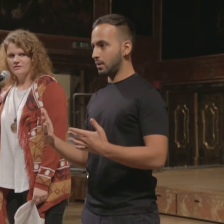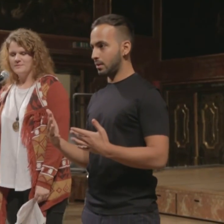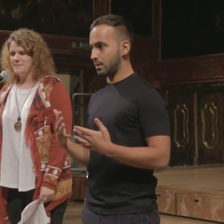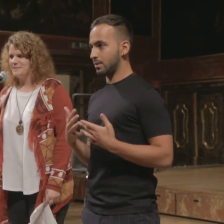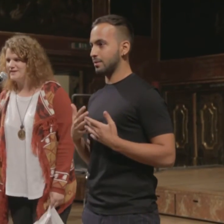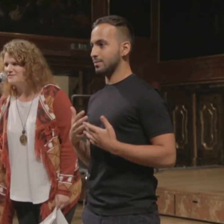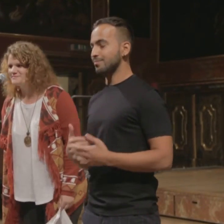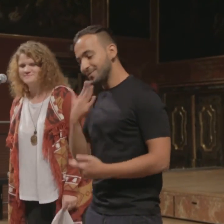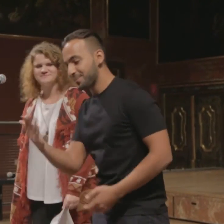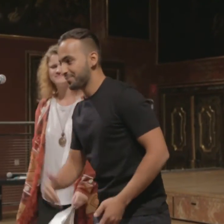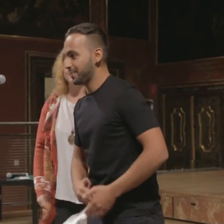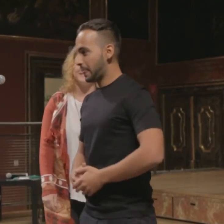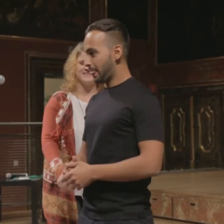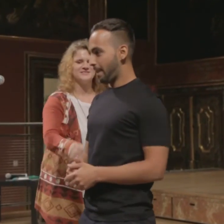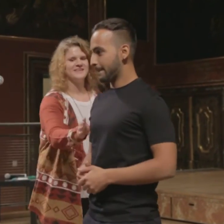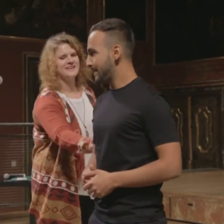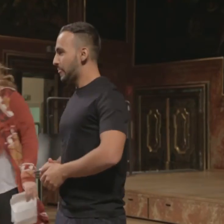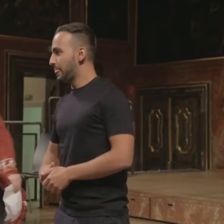Danke. Bei mir.